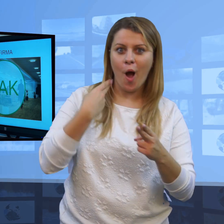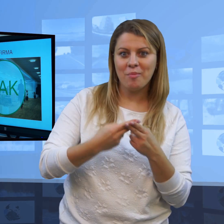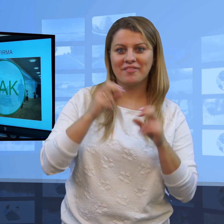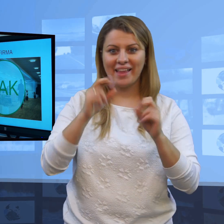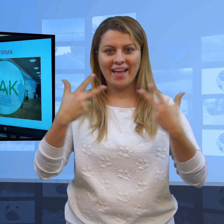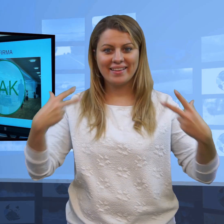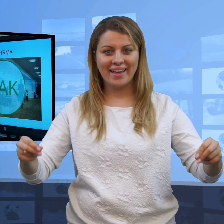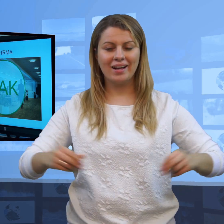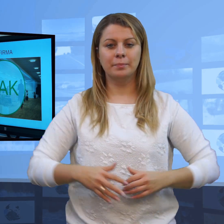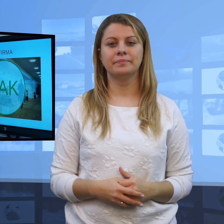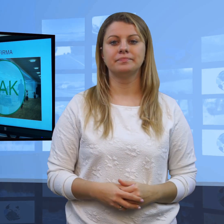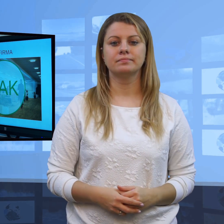obowiązku firmy korzystać.